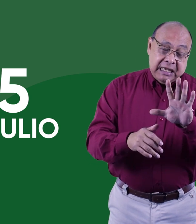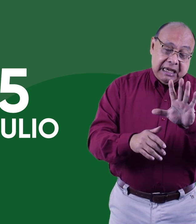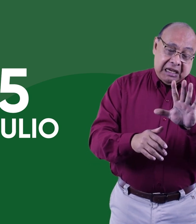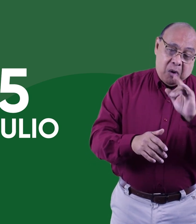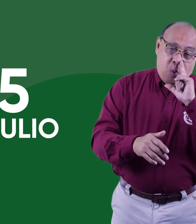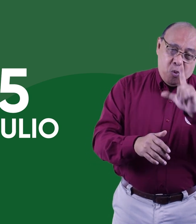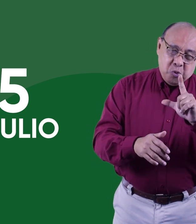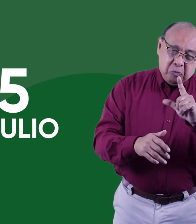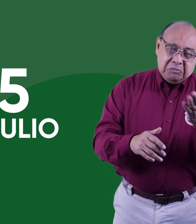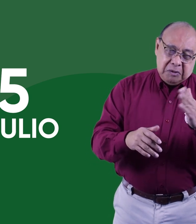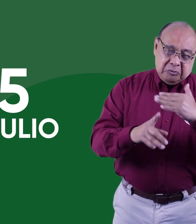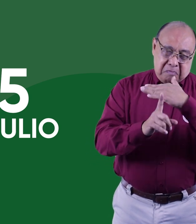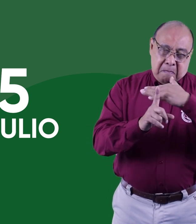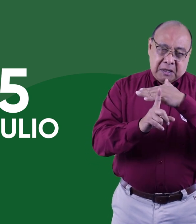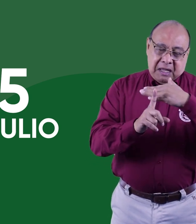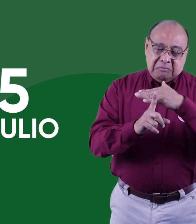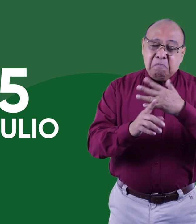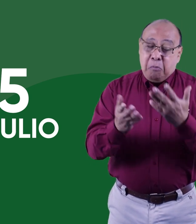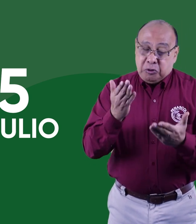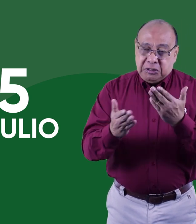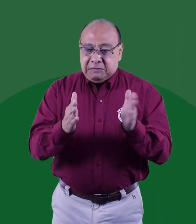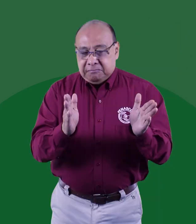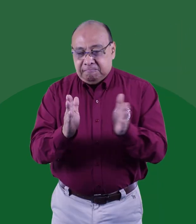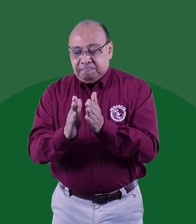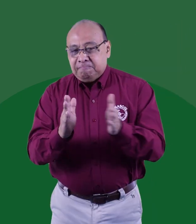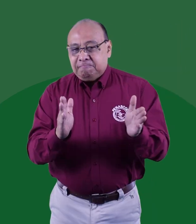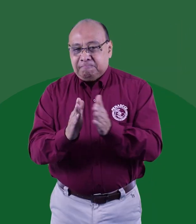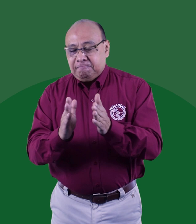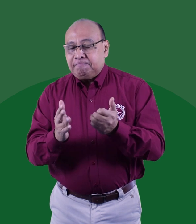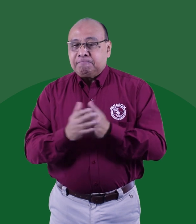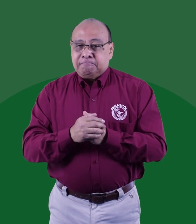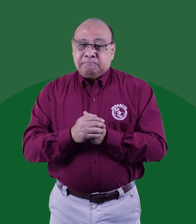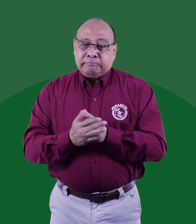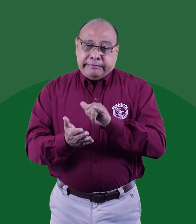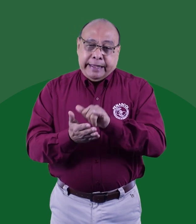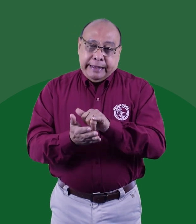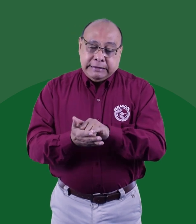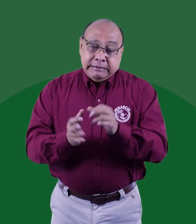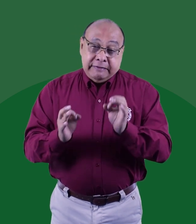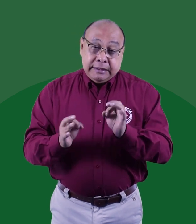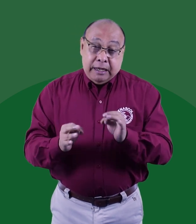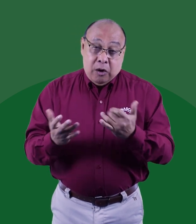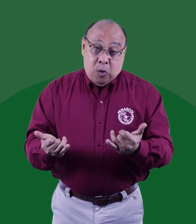relevo reabra sus operaciones el 15 de julio, a mitad de mes, más o menos. Esa es la situación.